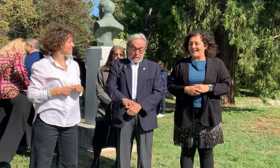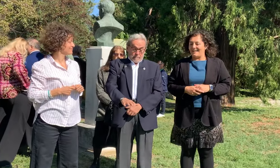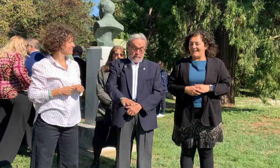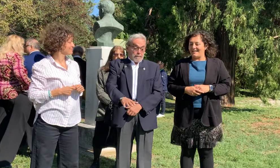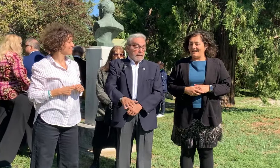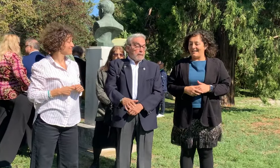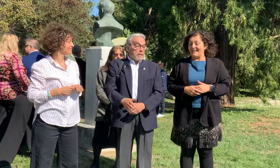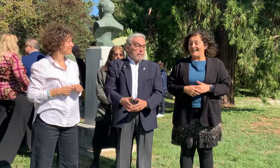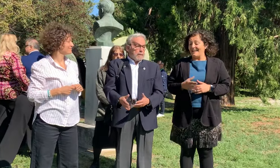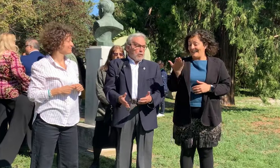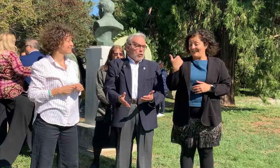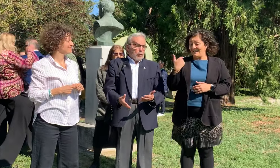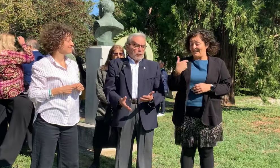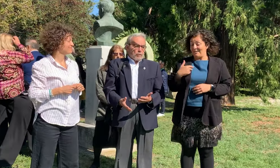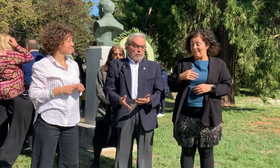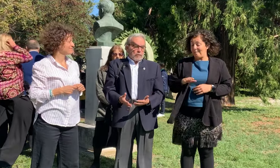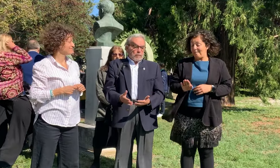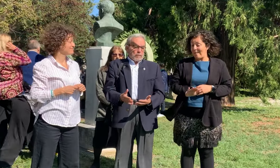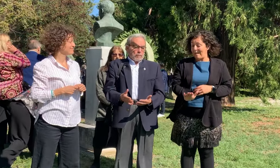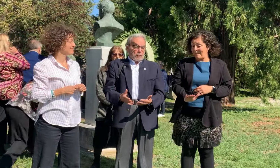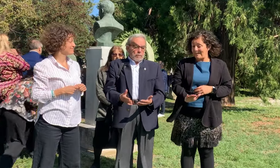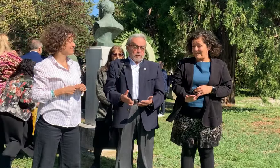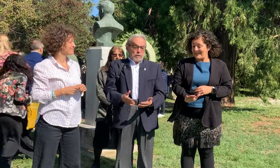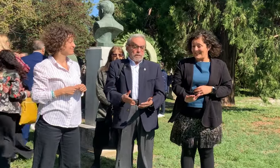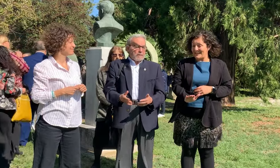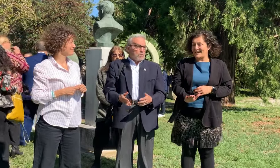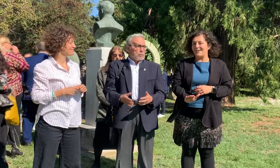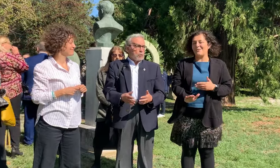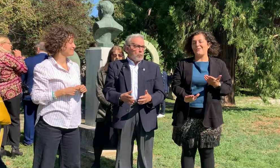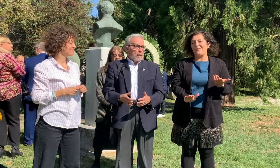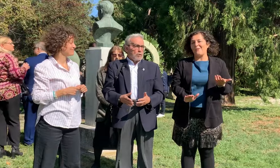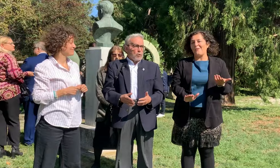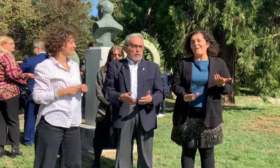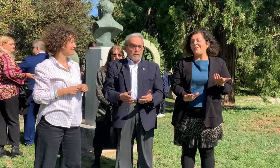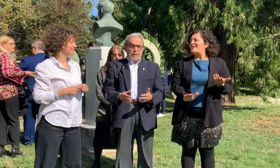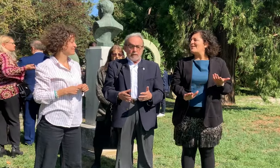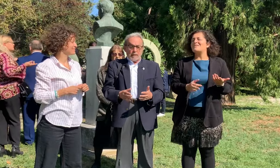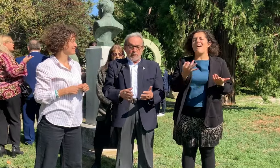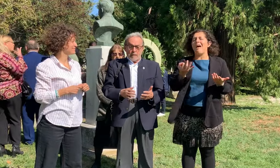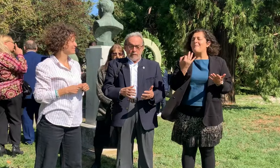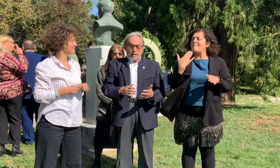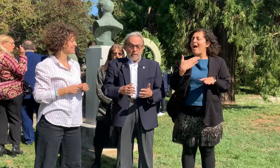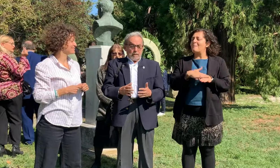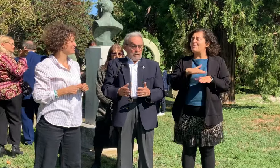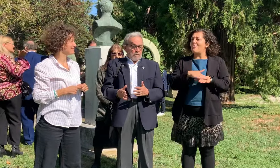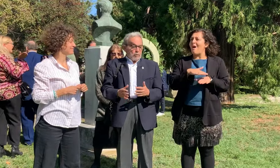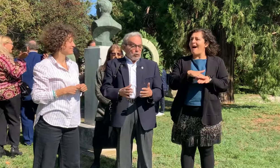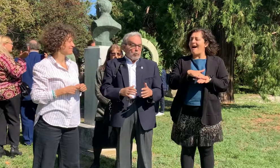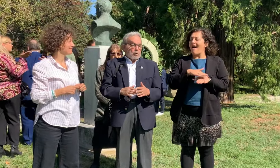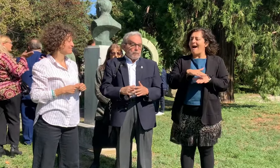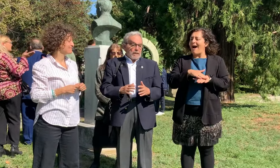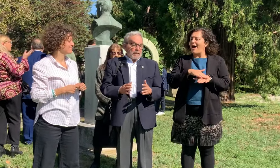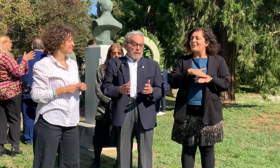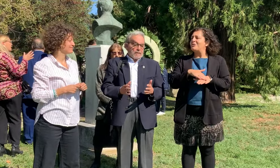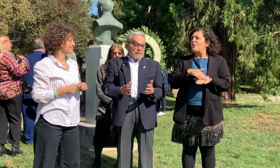Da bambino sono sempre stato abituato ad avere i suoi donuti per caro.